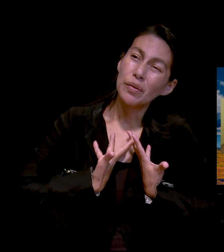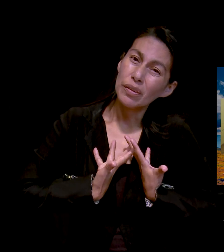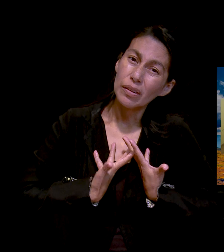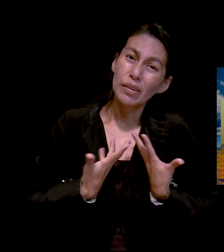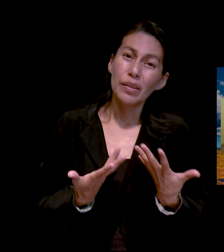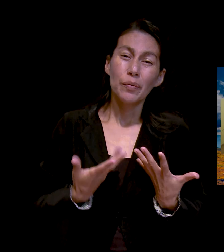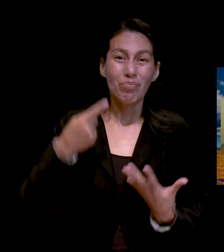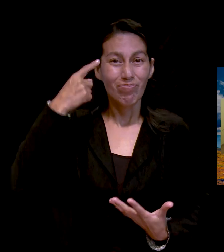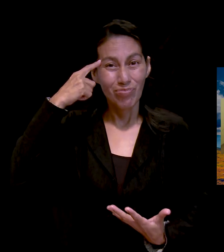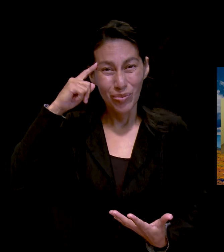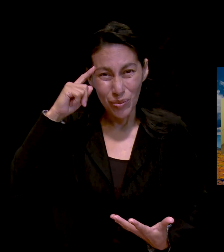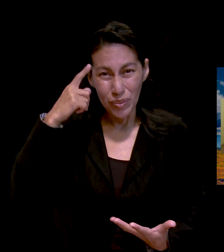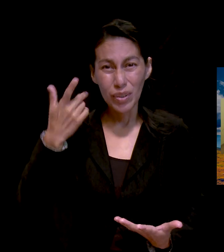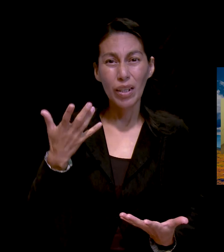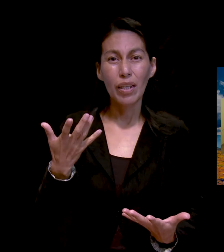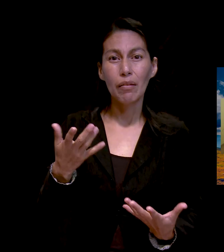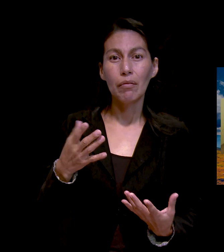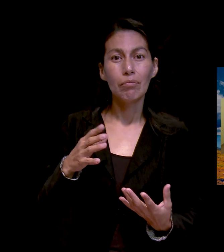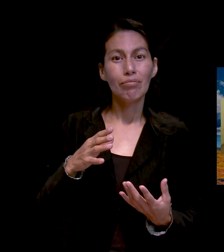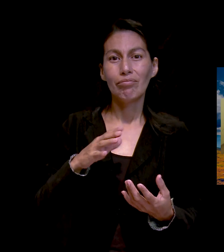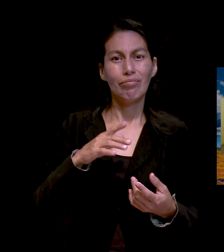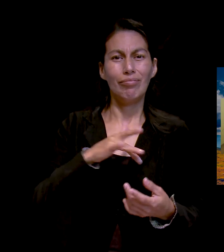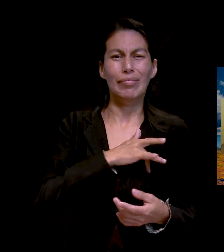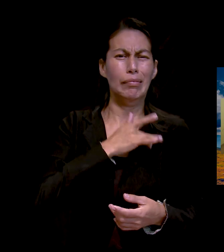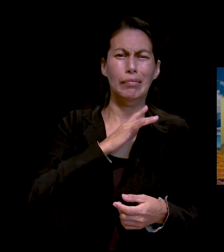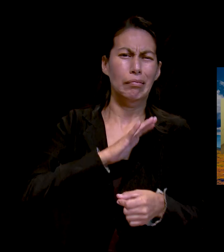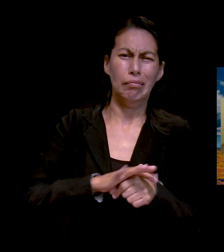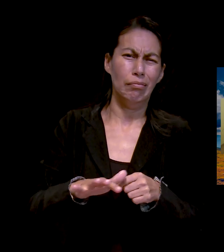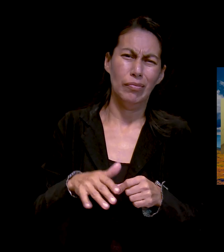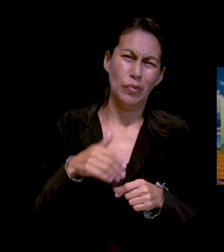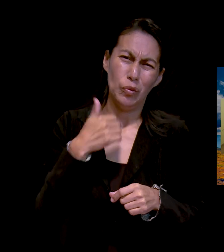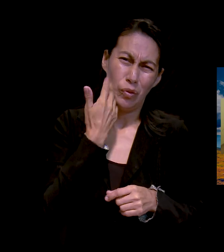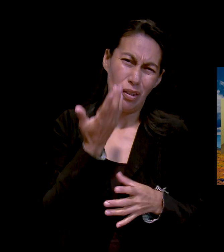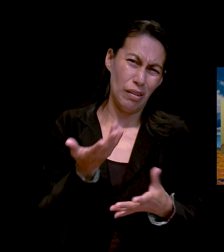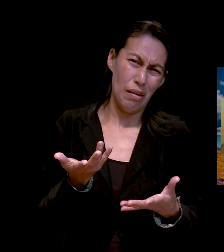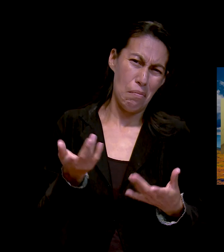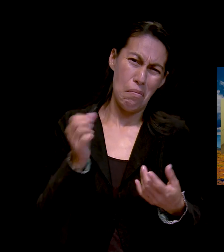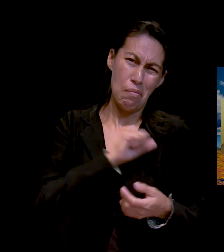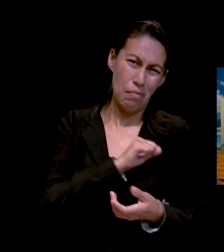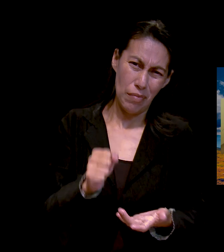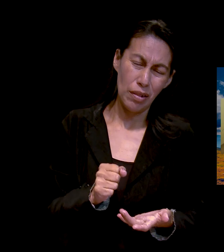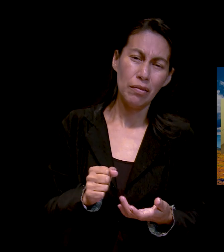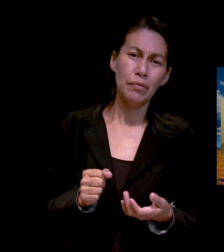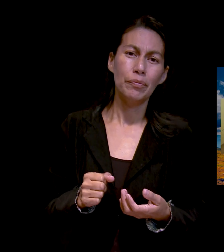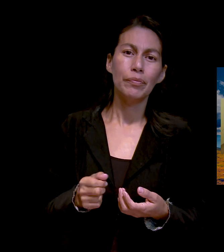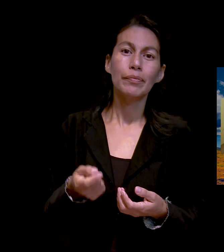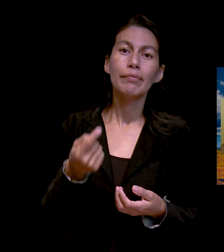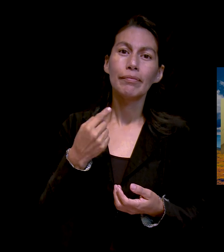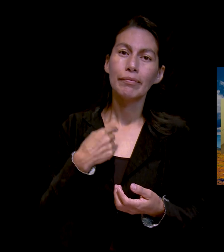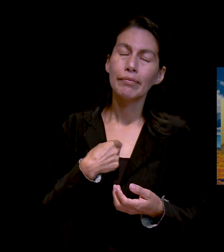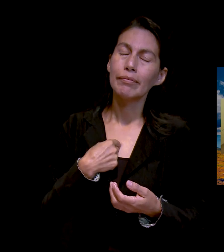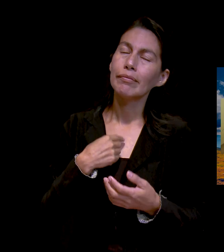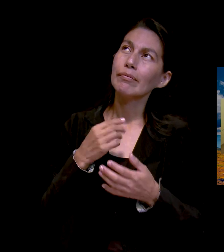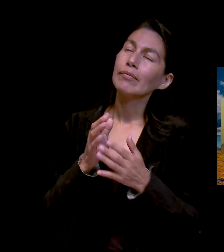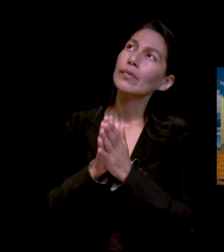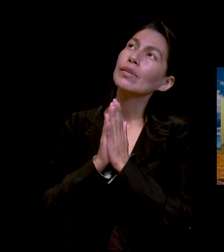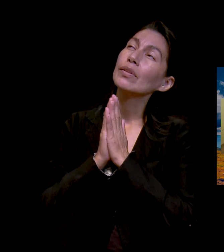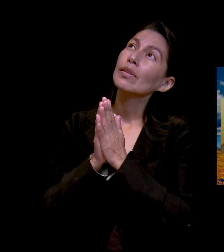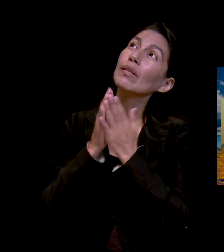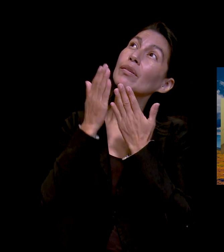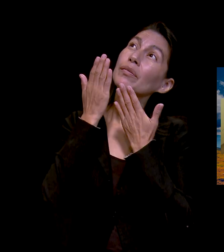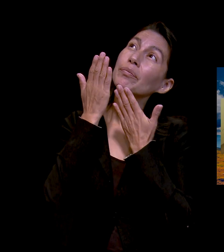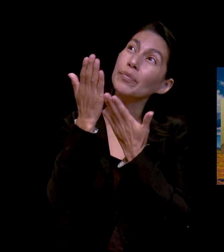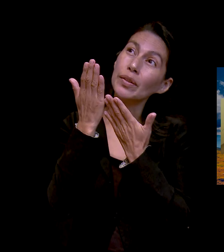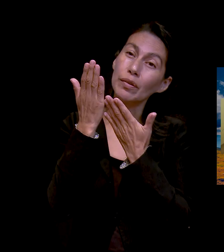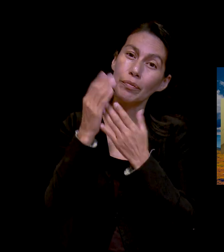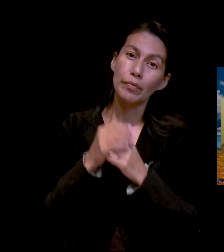o siento incluso coraje o cualquier sentimiento que no es bueno, en ese momento le pido a Dios donde quiera